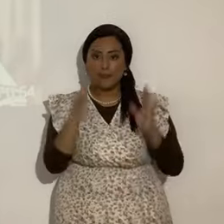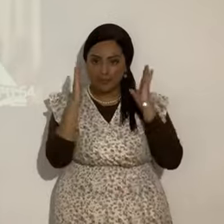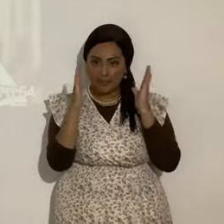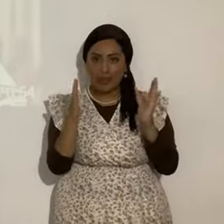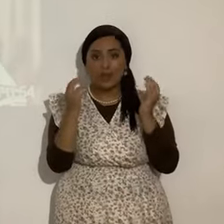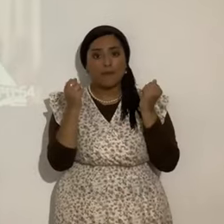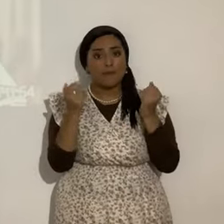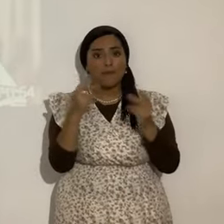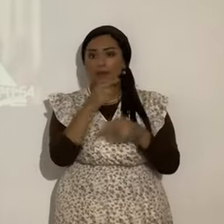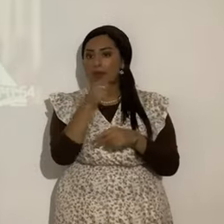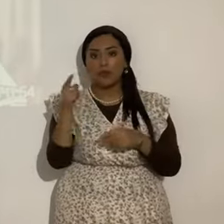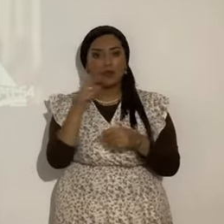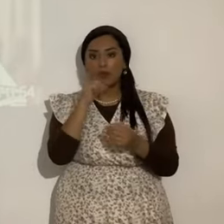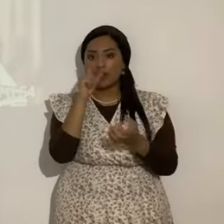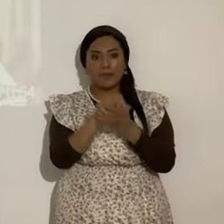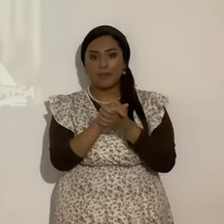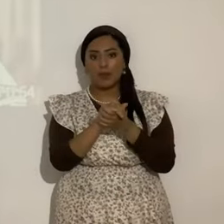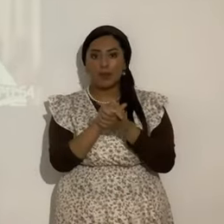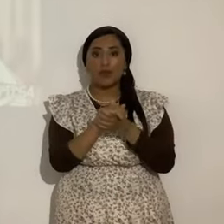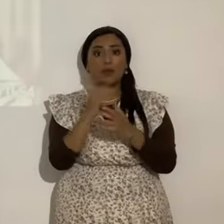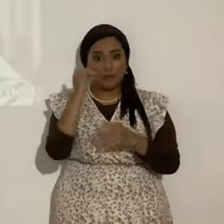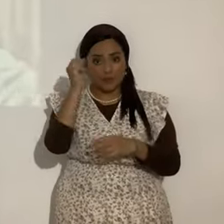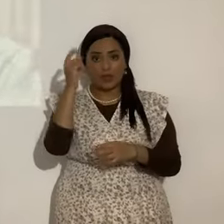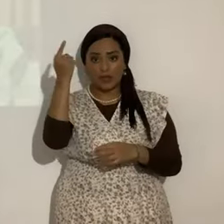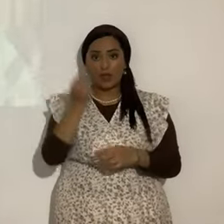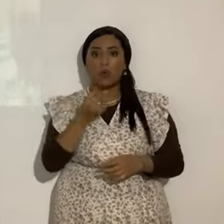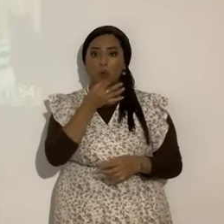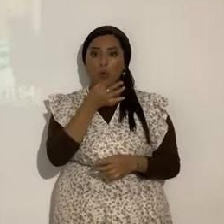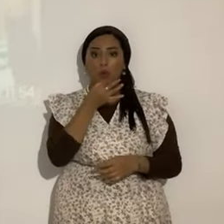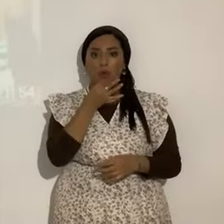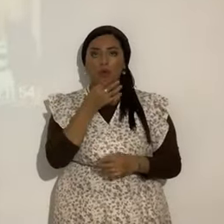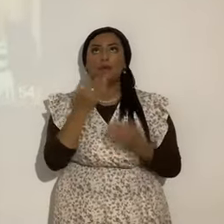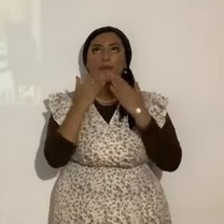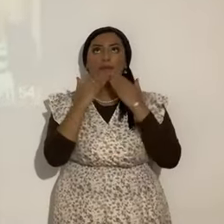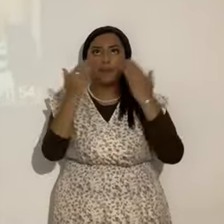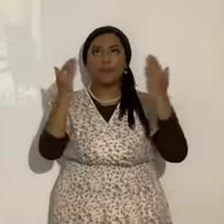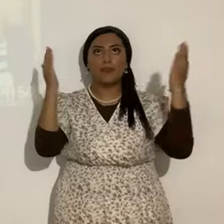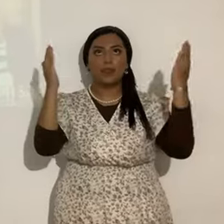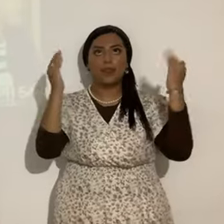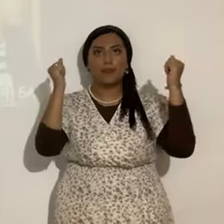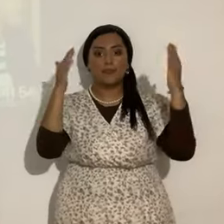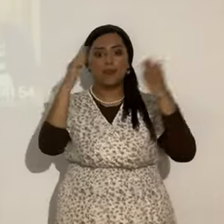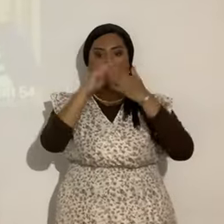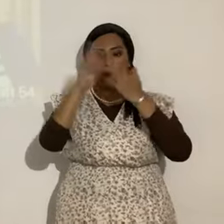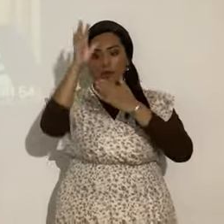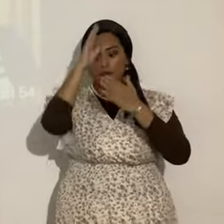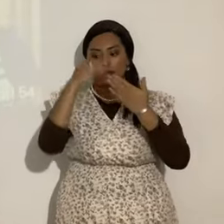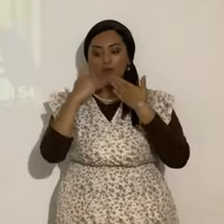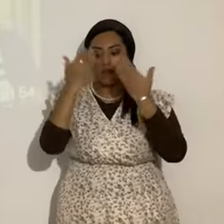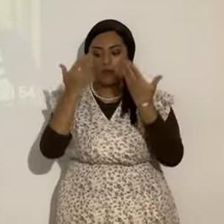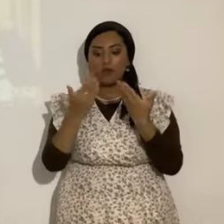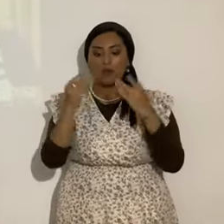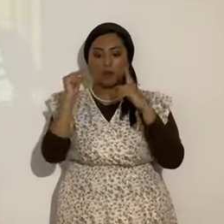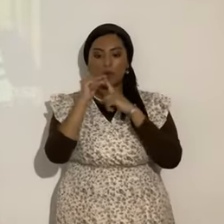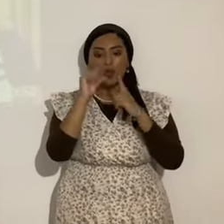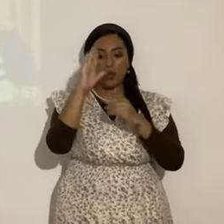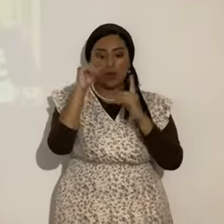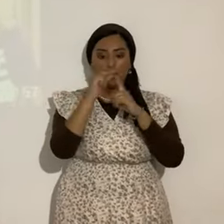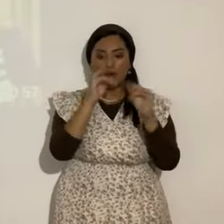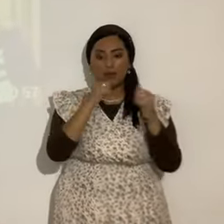tal vez no lo crean pero yashua viene vamos a dar gracias padre eterno todo agaba por tu palabra tu palabra es como jabón de lavadores como